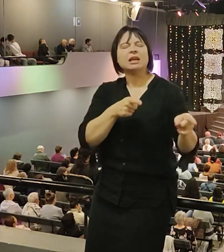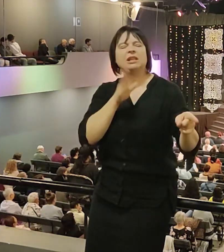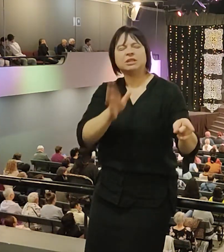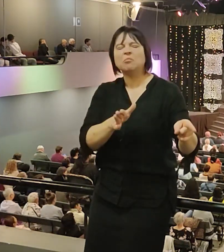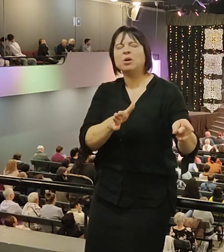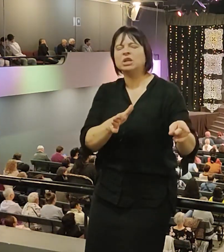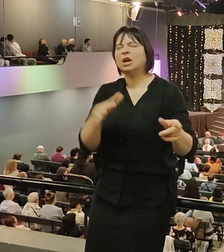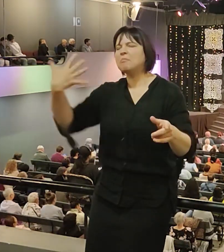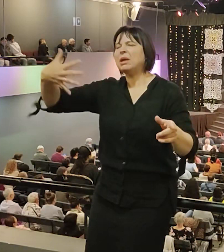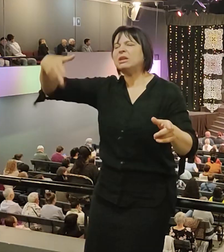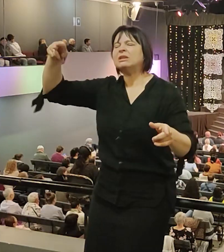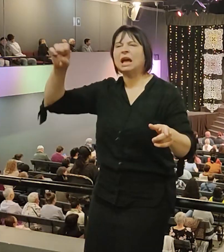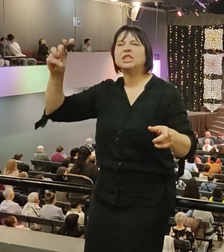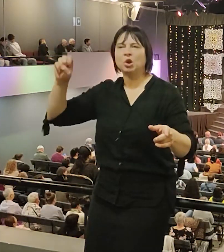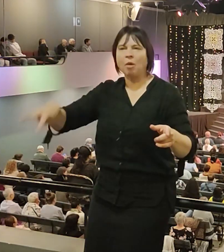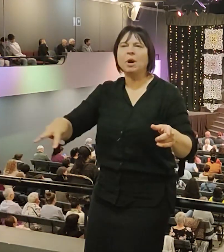отвергаю тебя как сына.